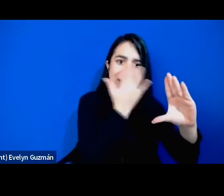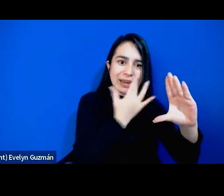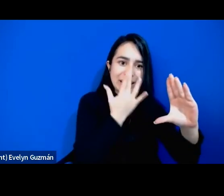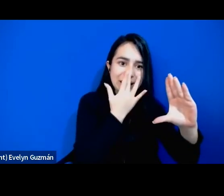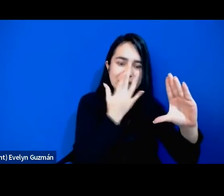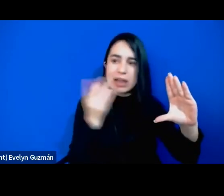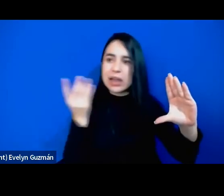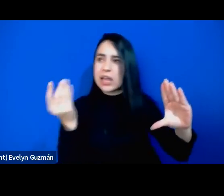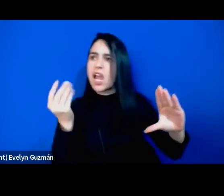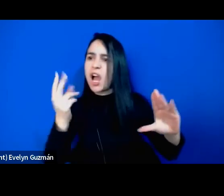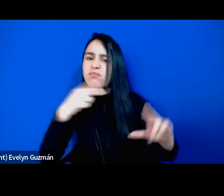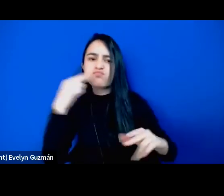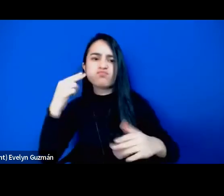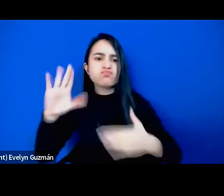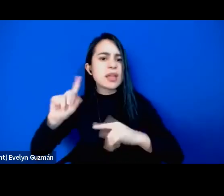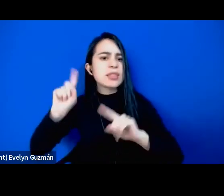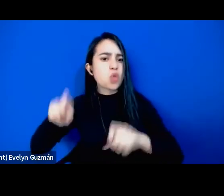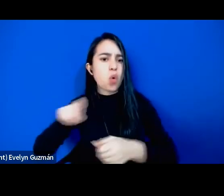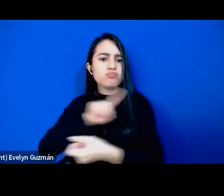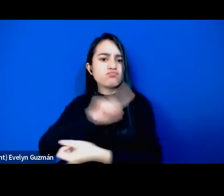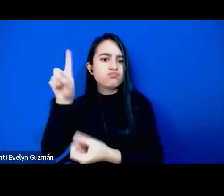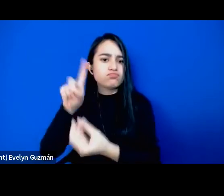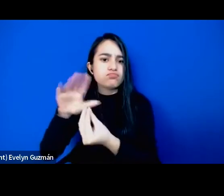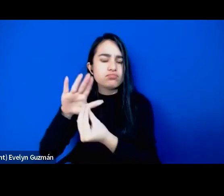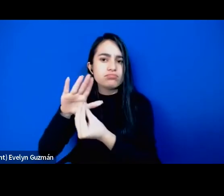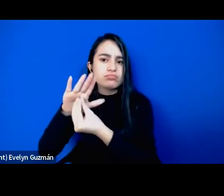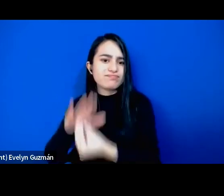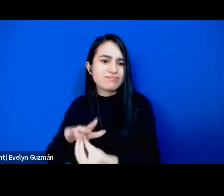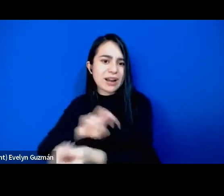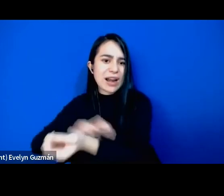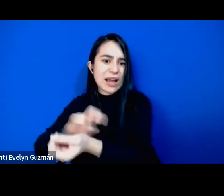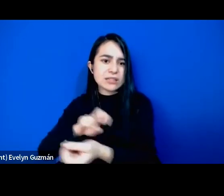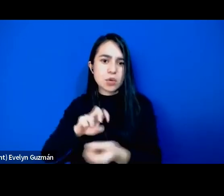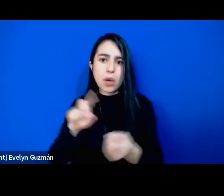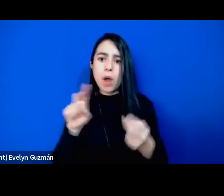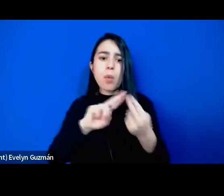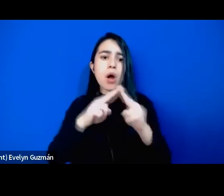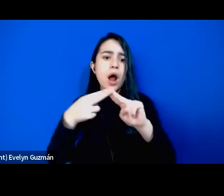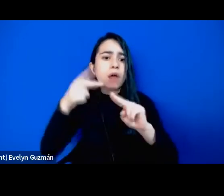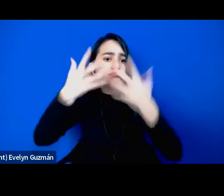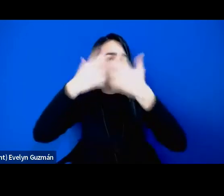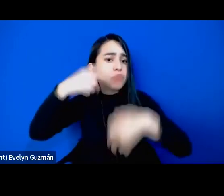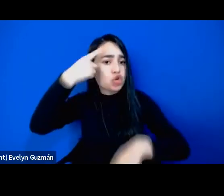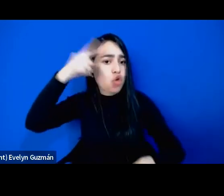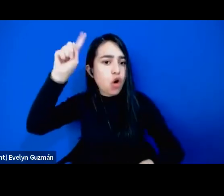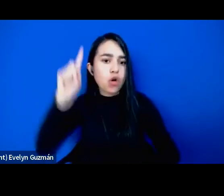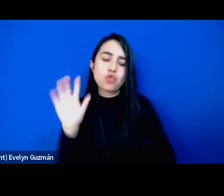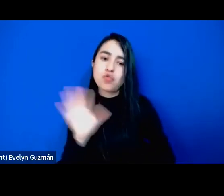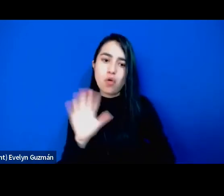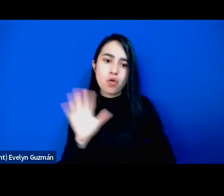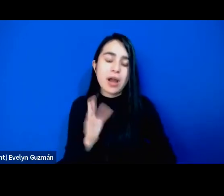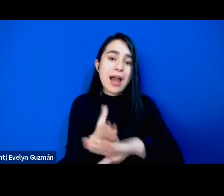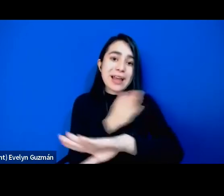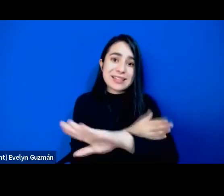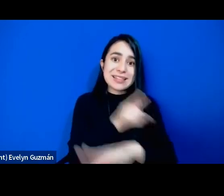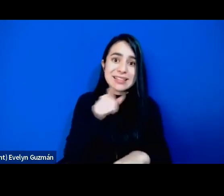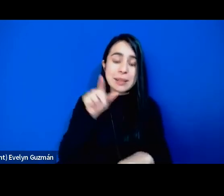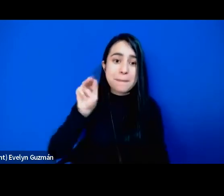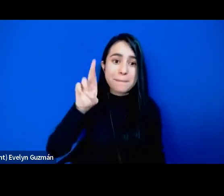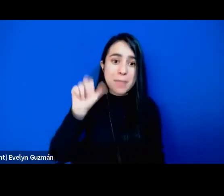antirracista. Y yo creo que eso tiene que llamar la atención, por lo menos con la experiencia que Mara etnografió,